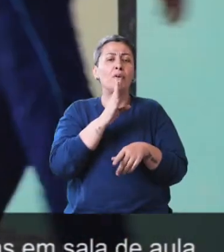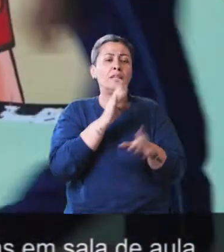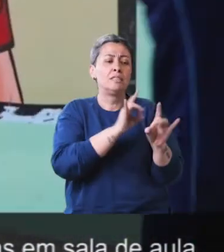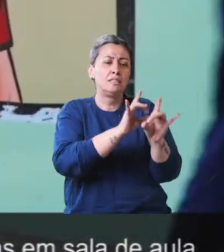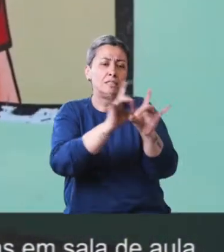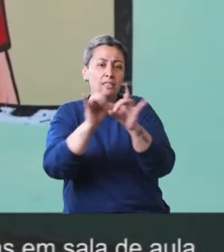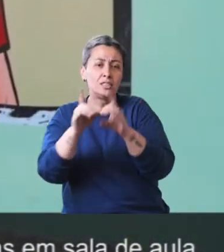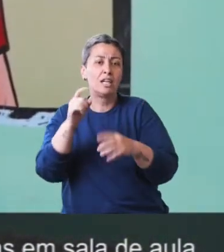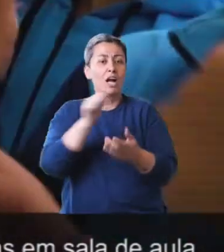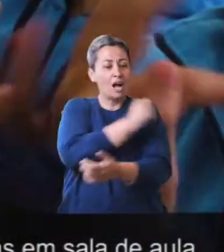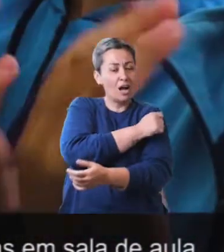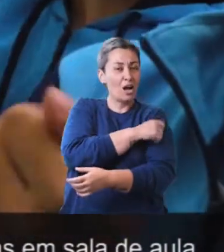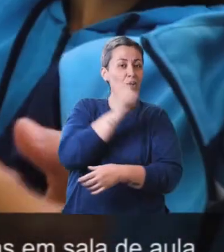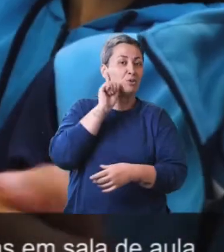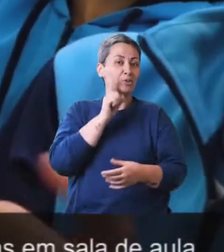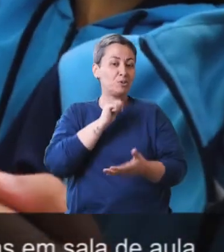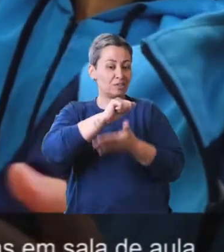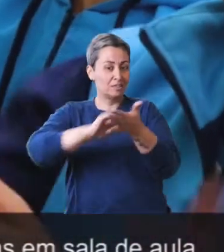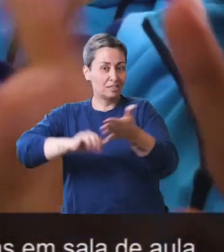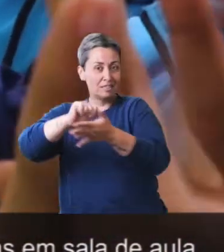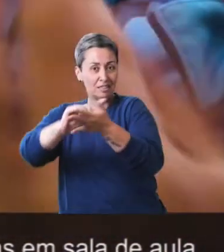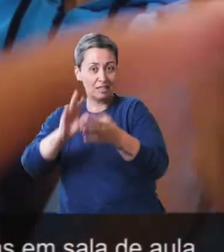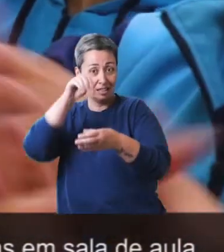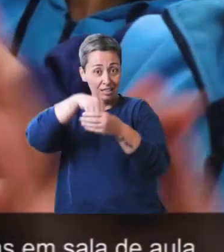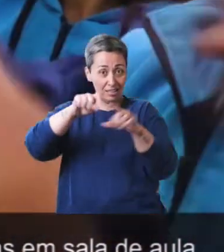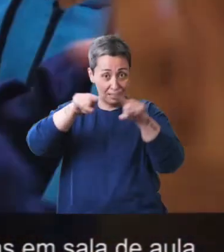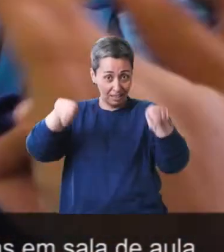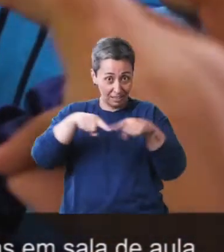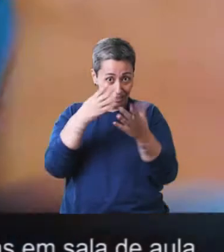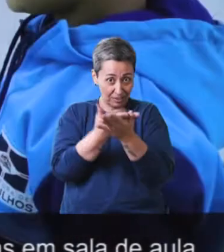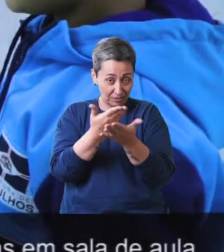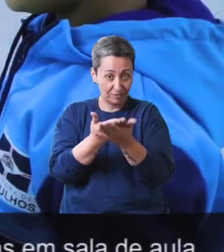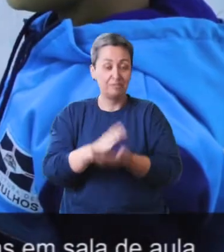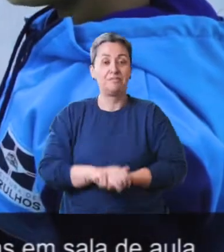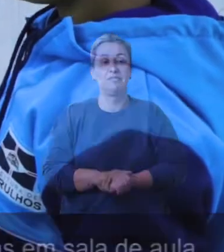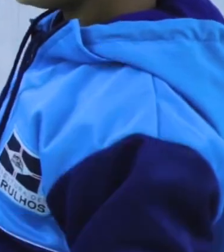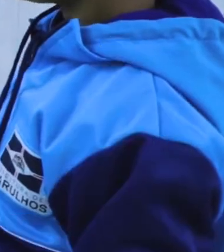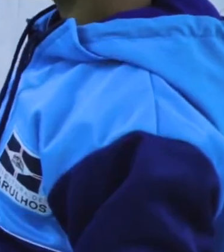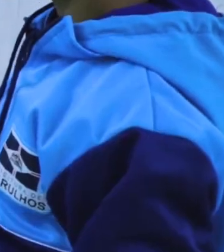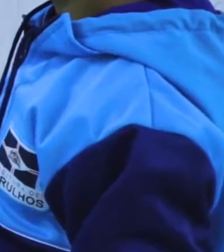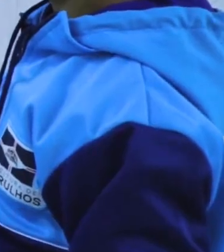alunos surdos durante as atividades realizadas em sala de aula. Música